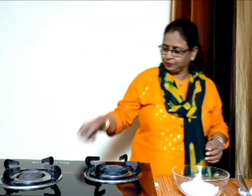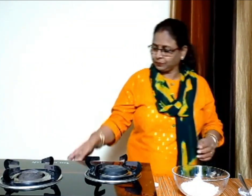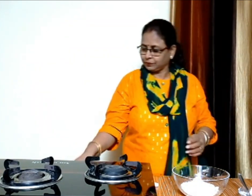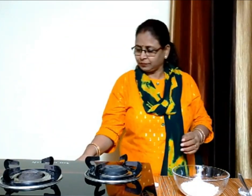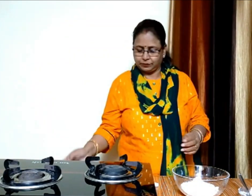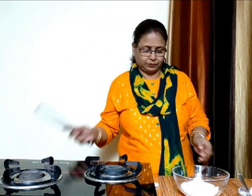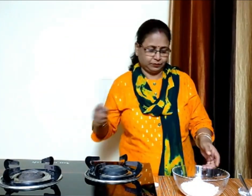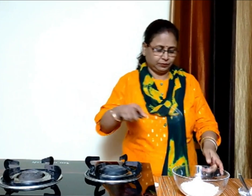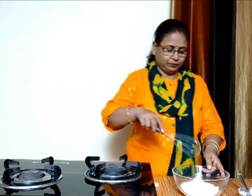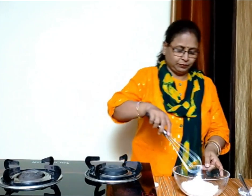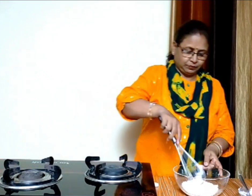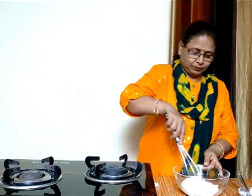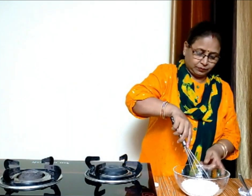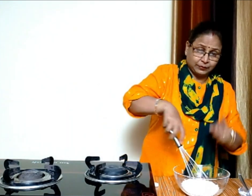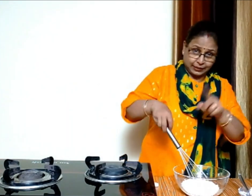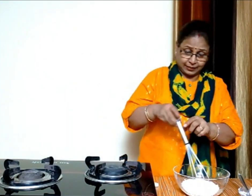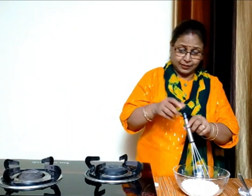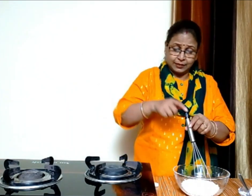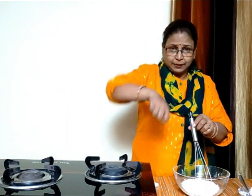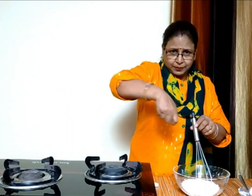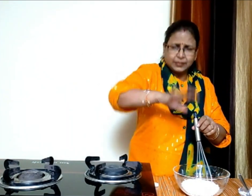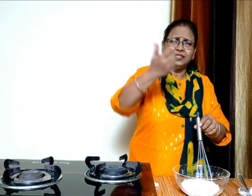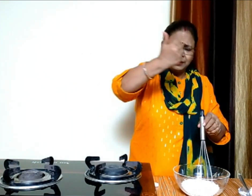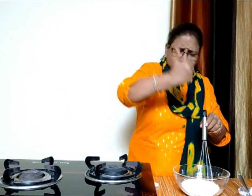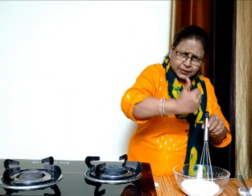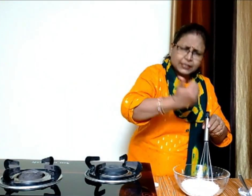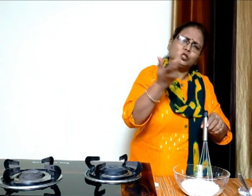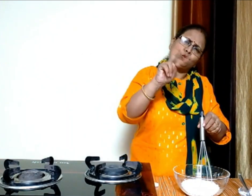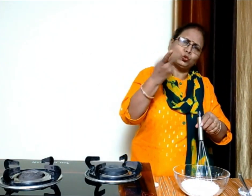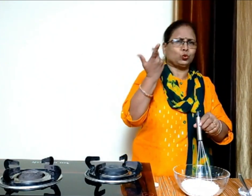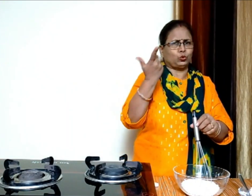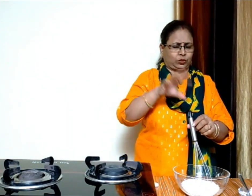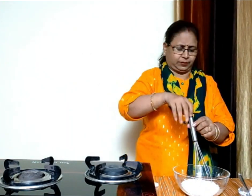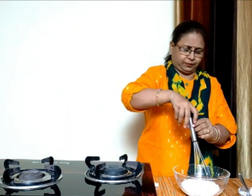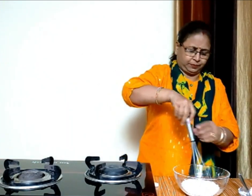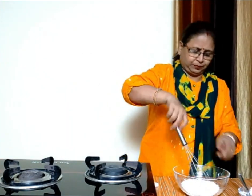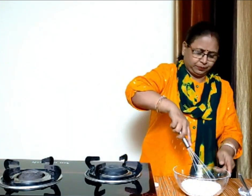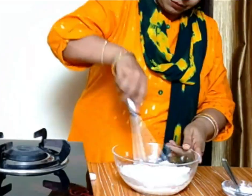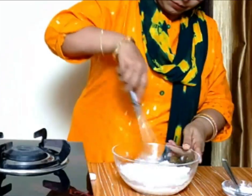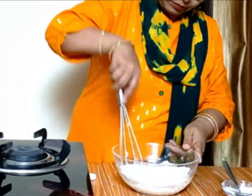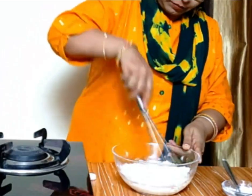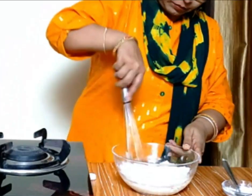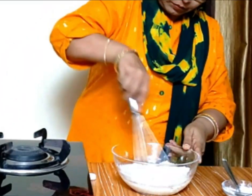अब इसको विस्क कर लेंगे आप चाहे तो ब्लेंडर का भी यूज़ कर सकते हैं